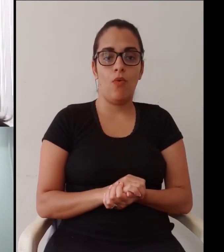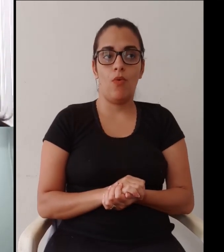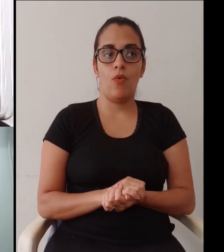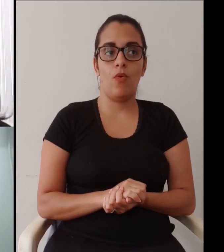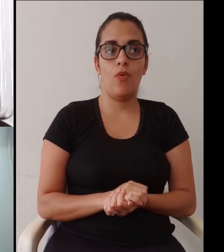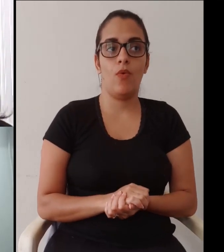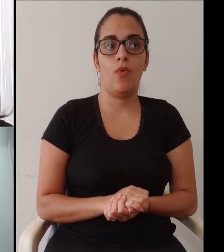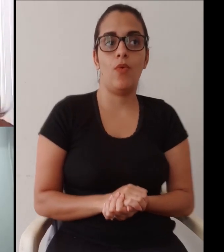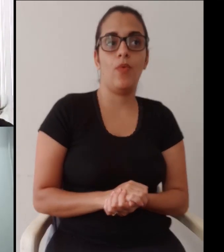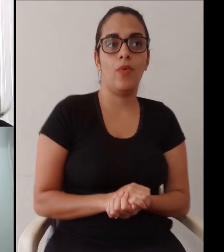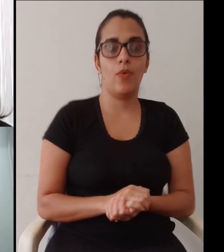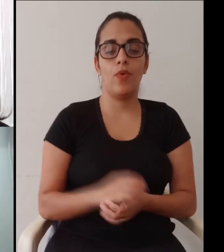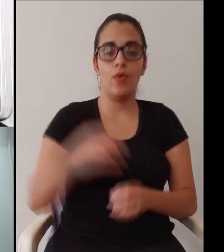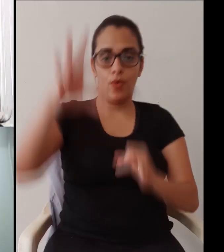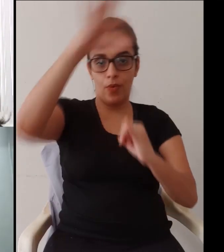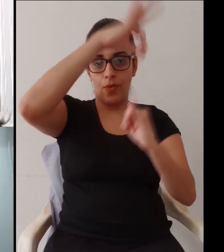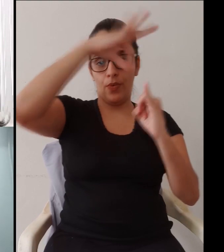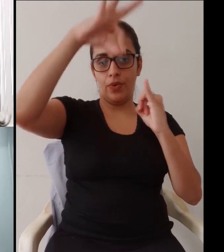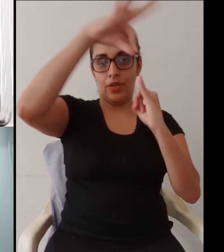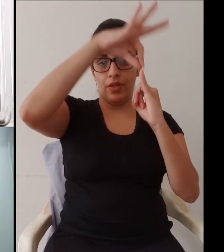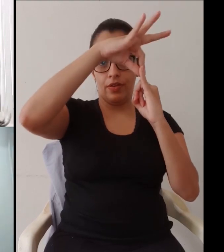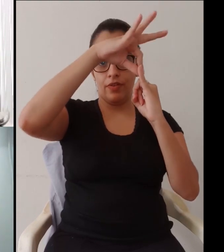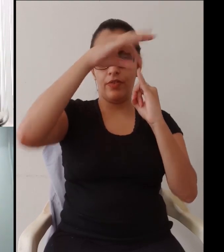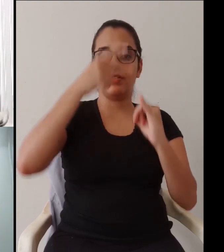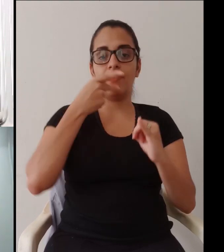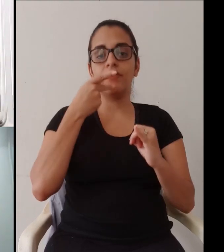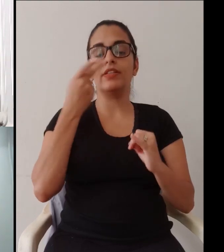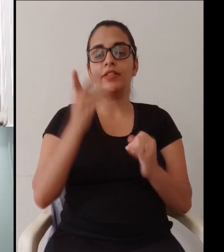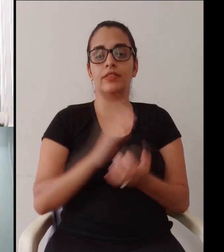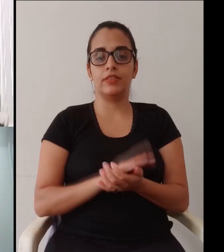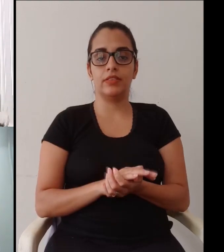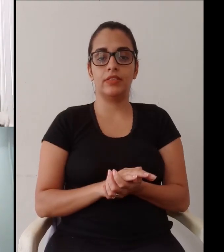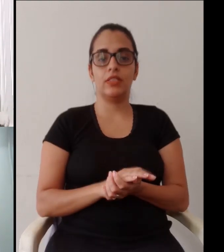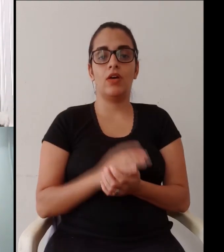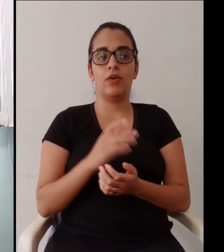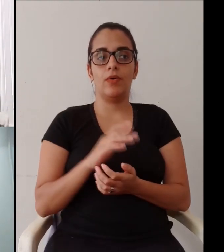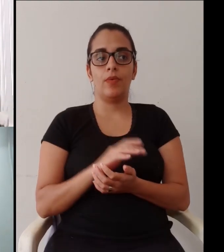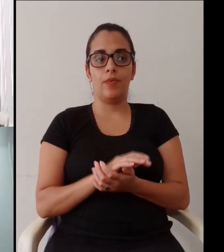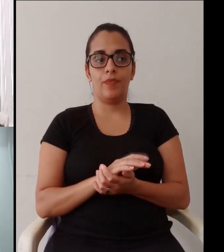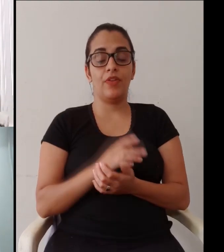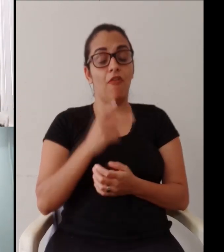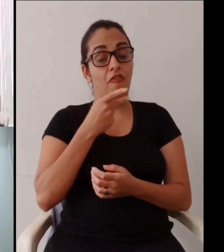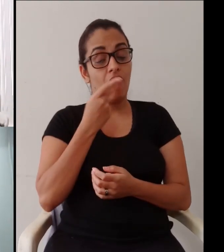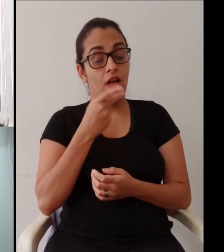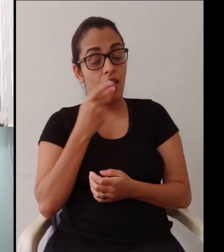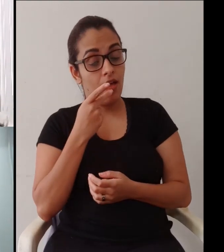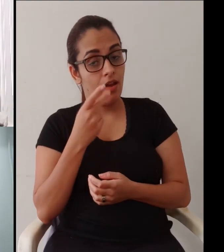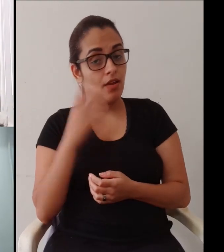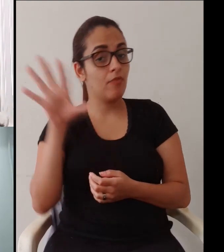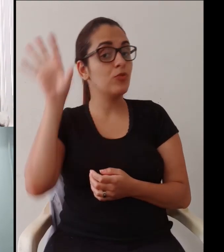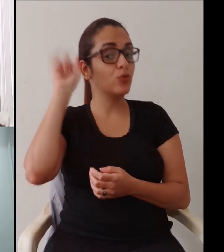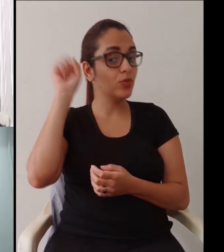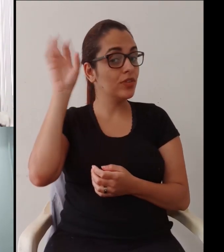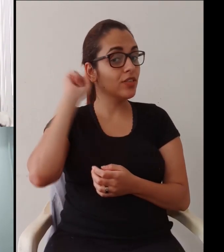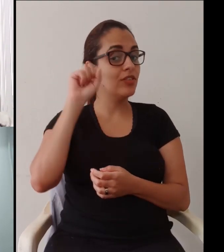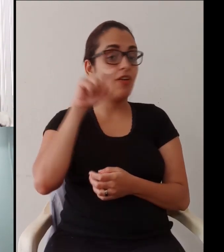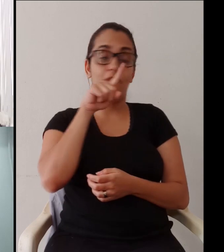distância, e uma educação à distância de qualidade. Depois, a gente discute algumas ações de nutriência que o UF está